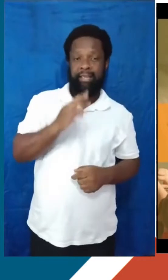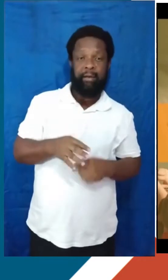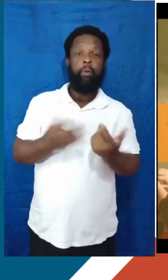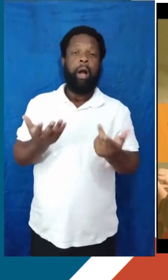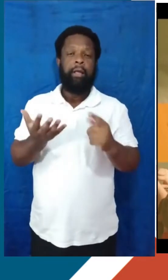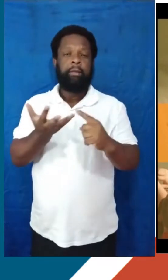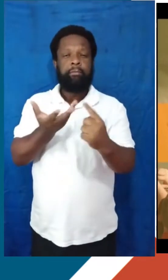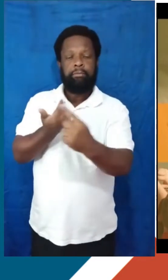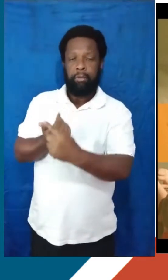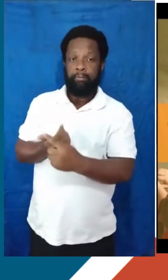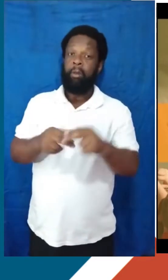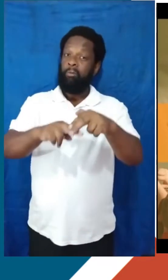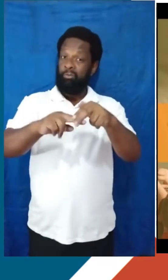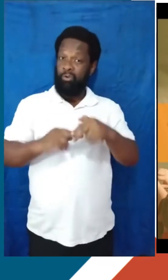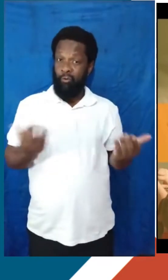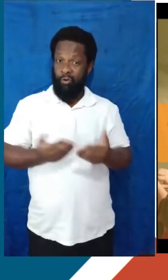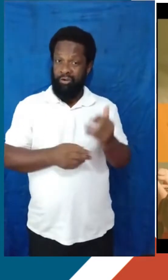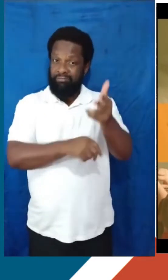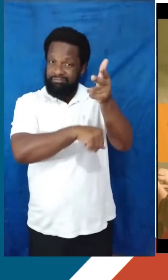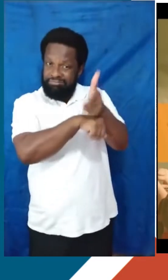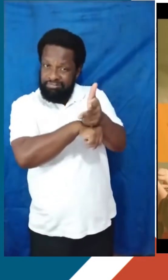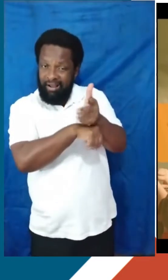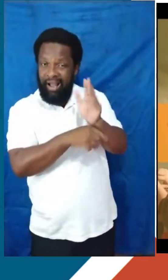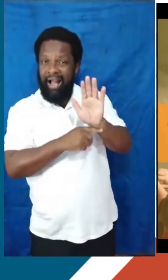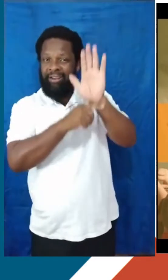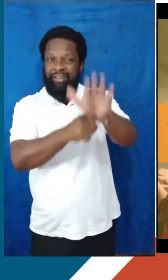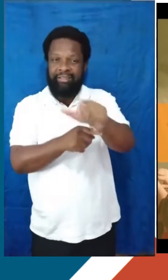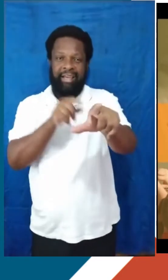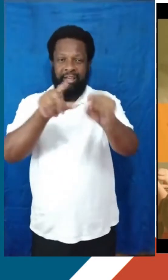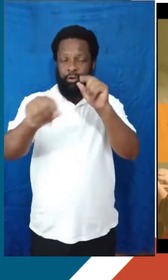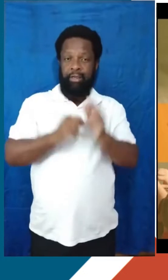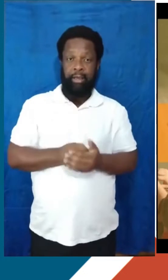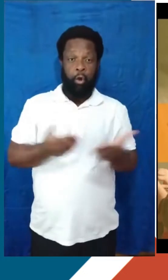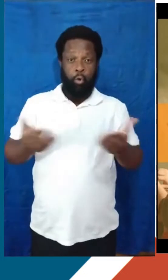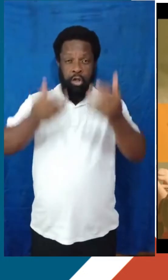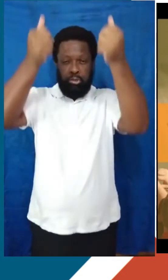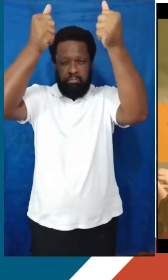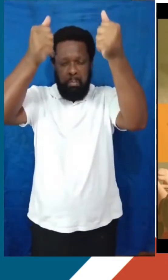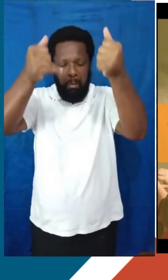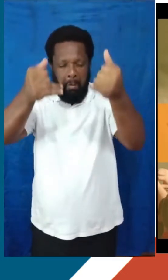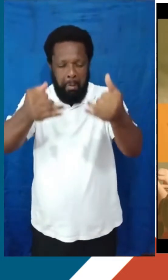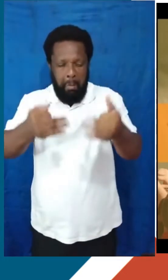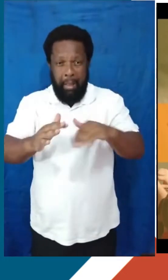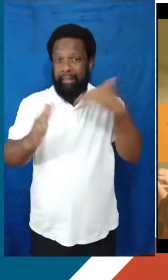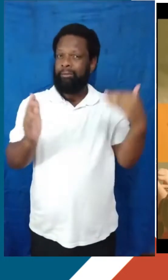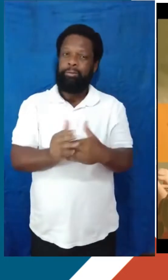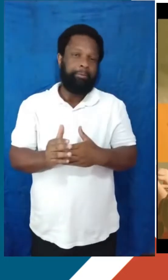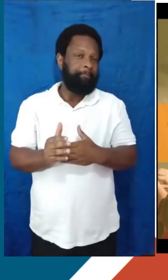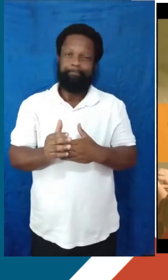é por isso que a gente está fazendo esse vídeo hoje, para ajudar vocês nessa escolha, né? Não vamos aqui abarcar todas as possibilidades, nós vamos apresentar